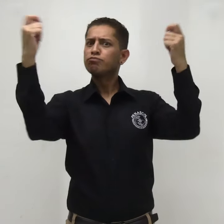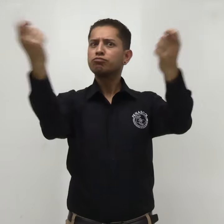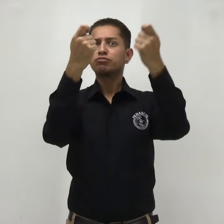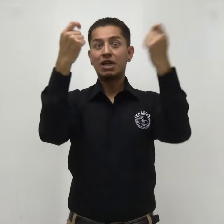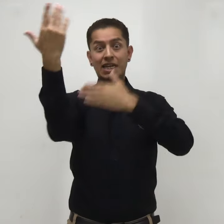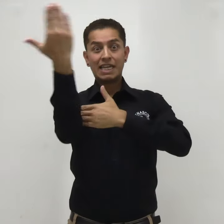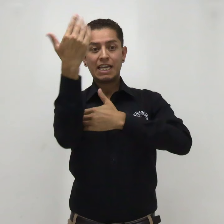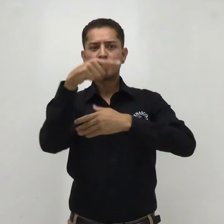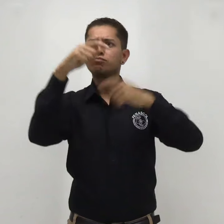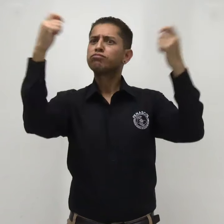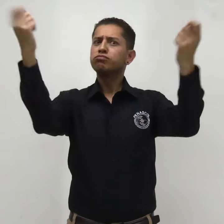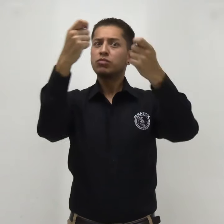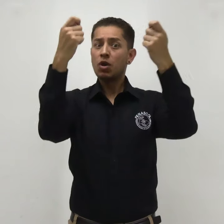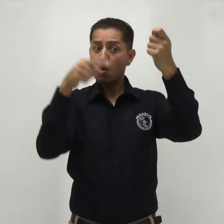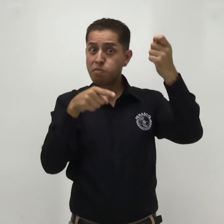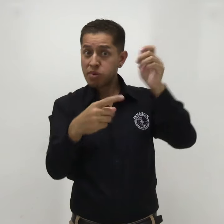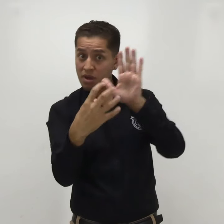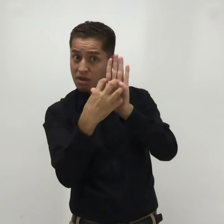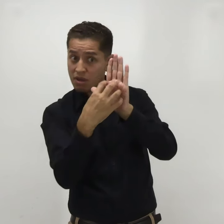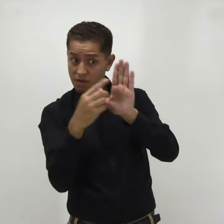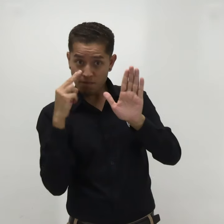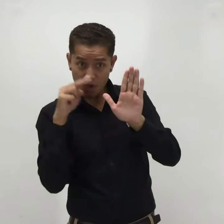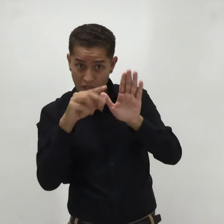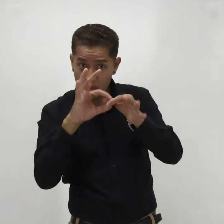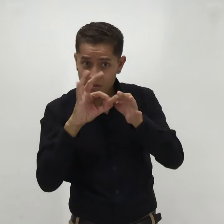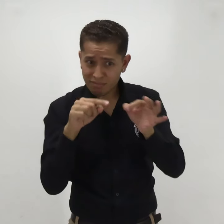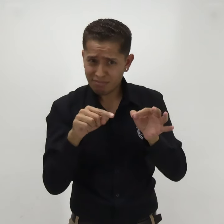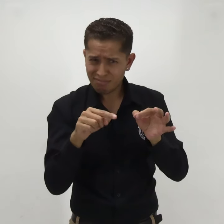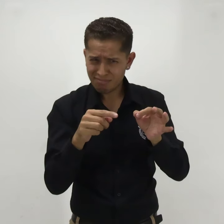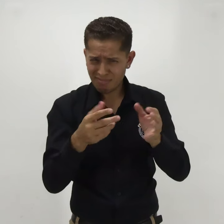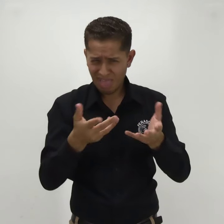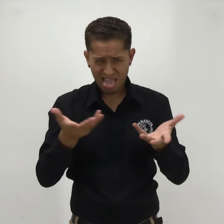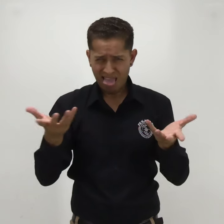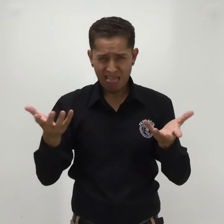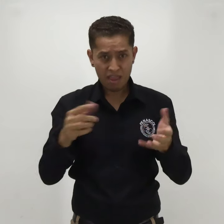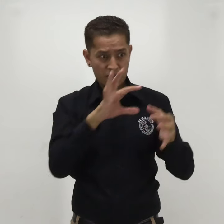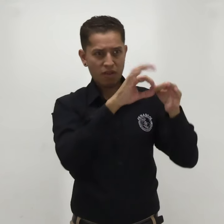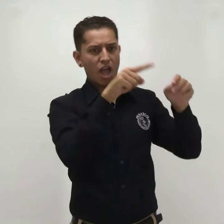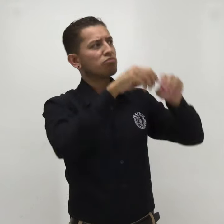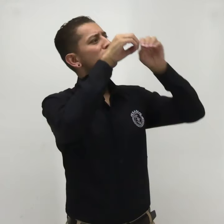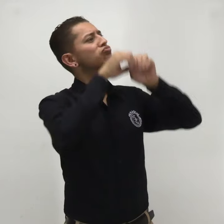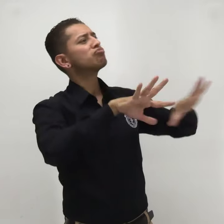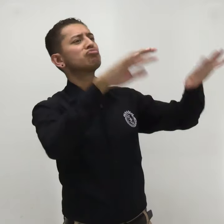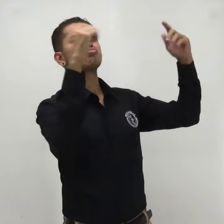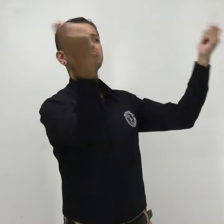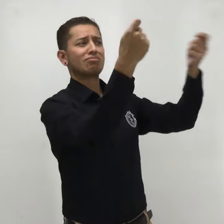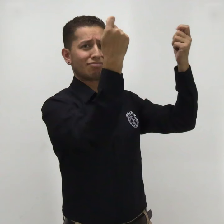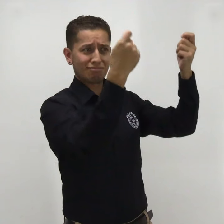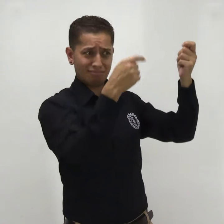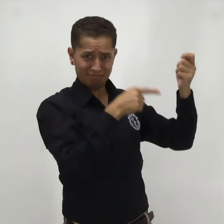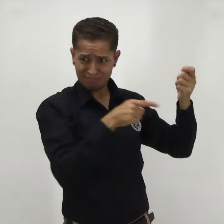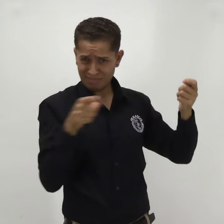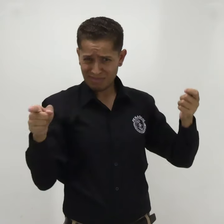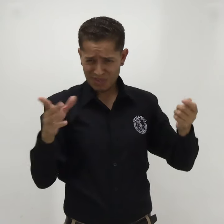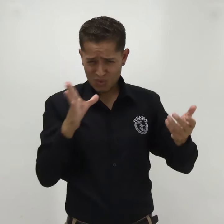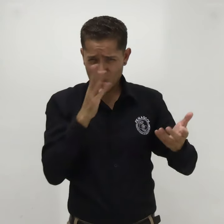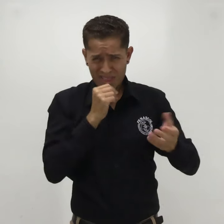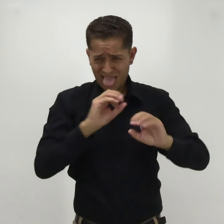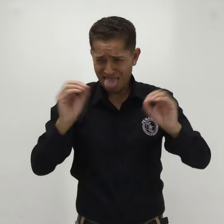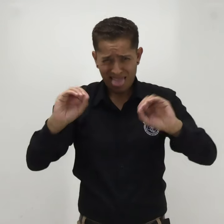ninguna comunicación de FENASCOL se ha informado sobre convenios existentes al respecto, que es